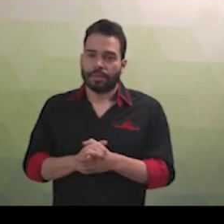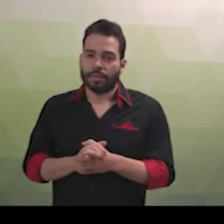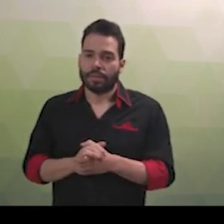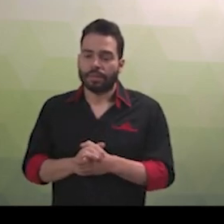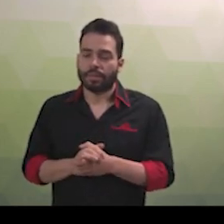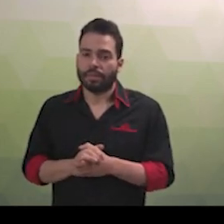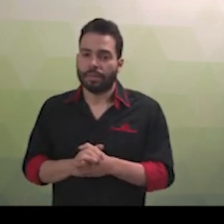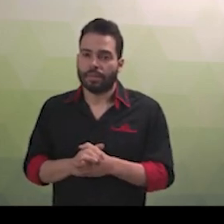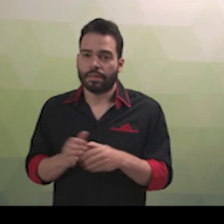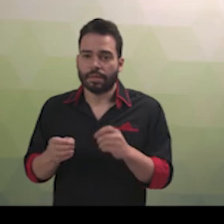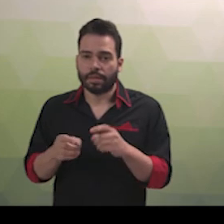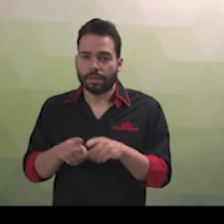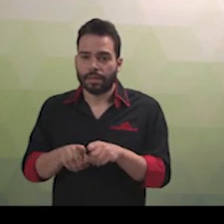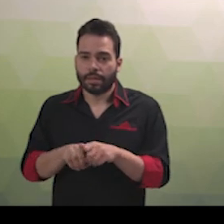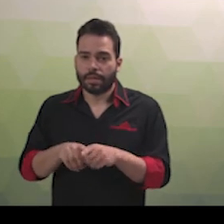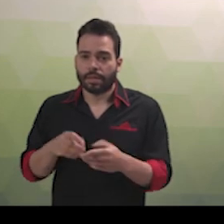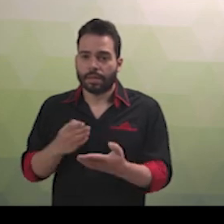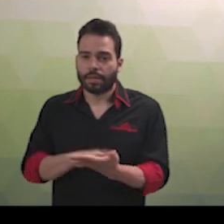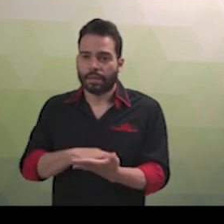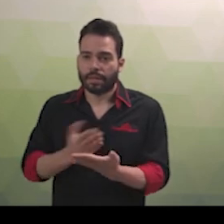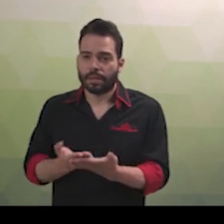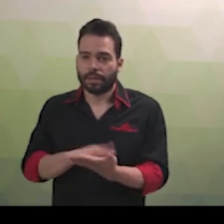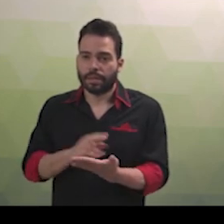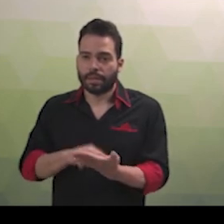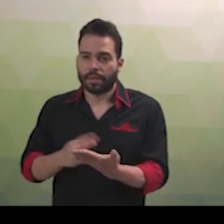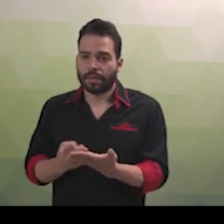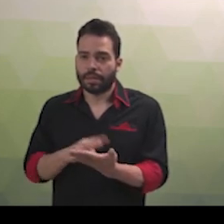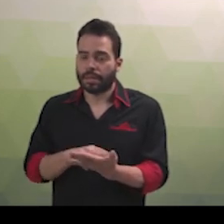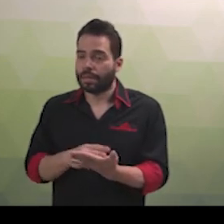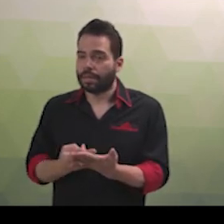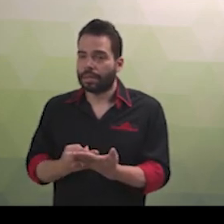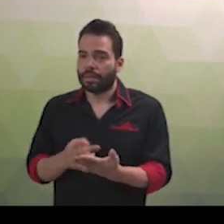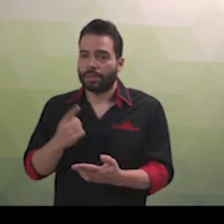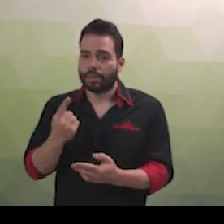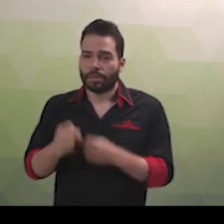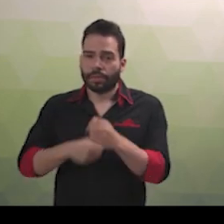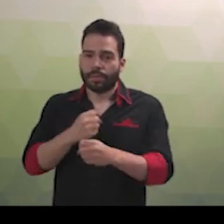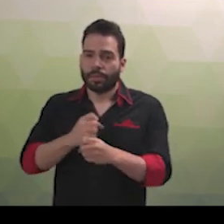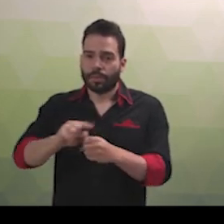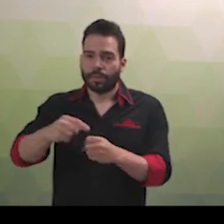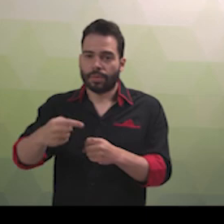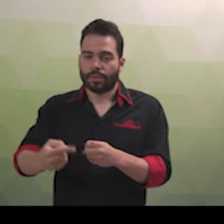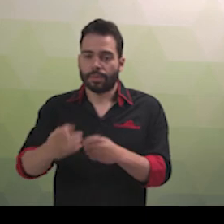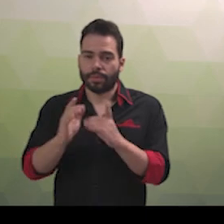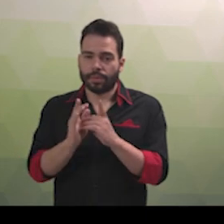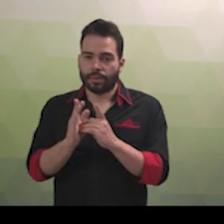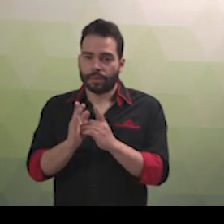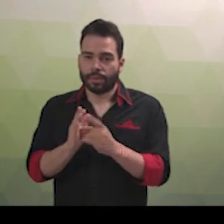na data de sua publicação, é de 2005. Nesse decreto, nós percebemos que a presença do